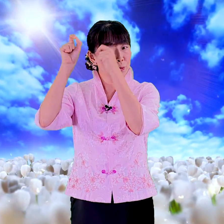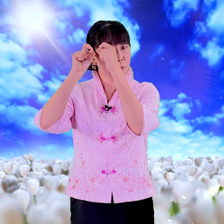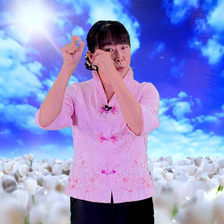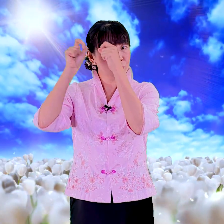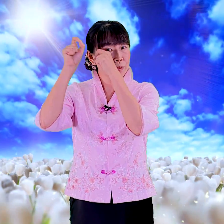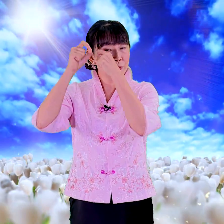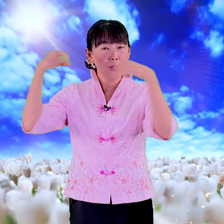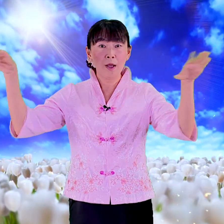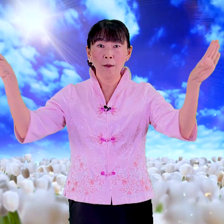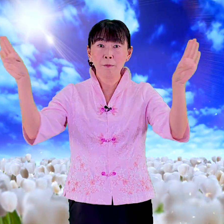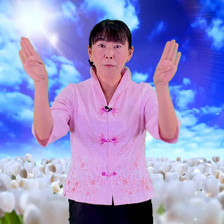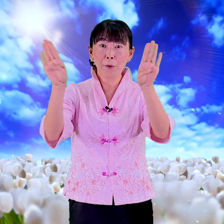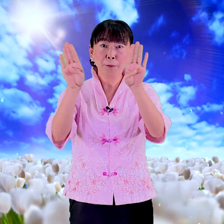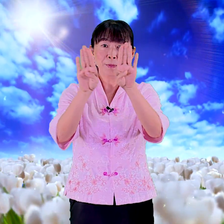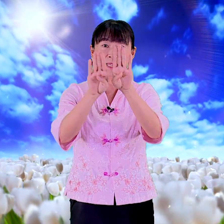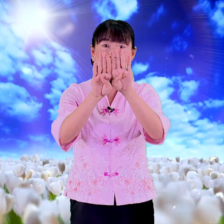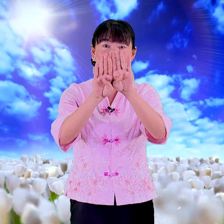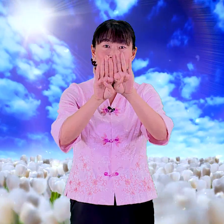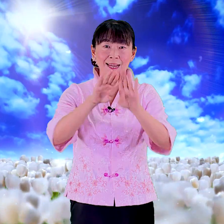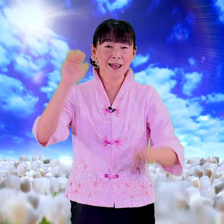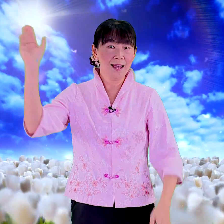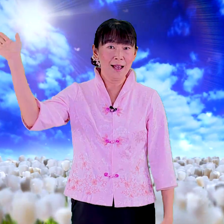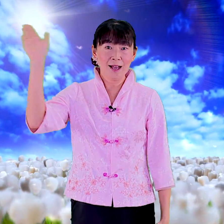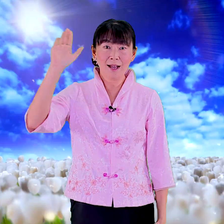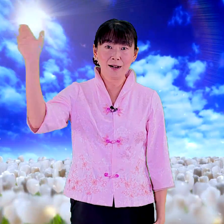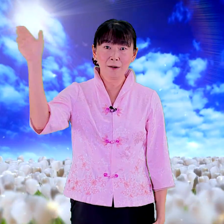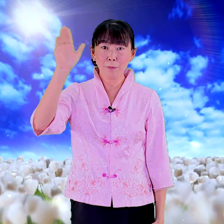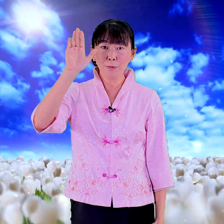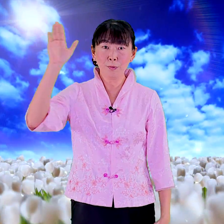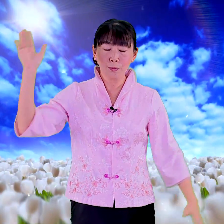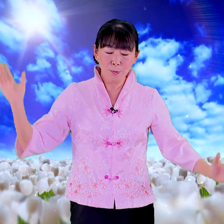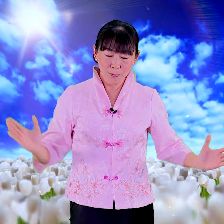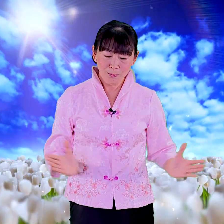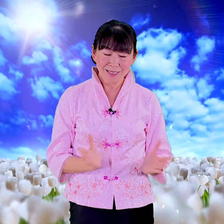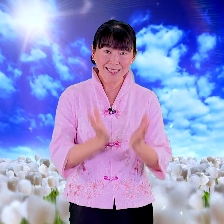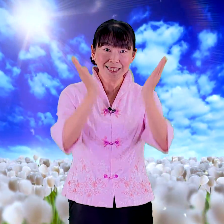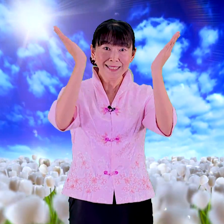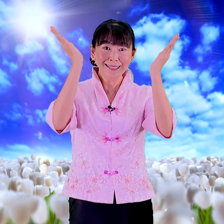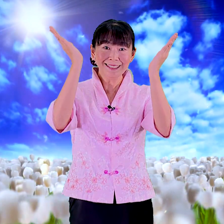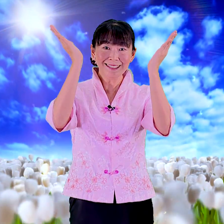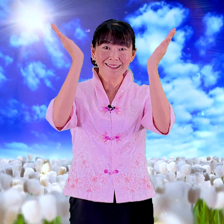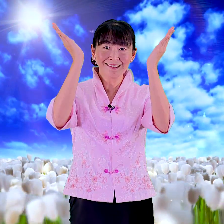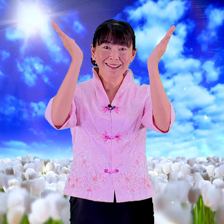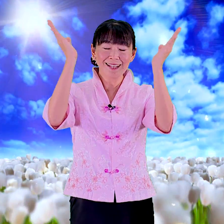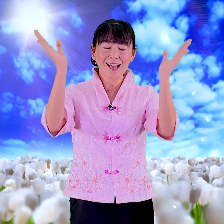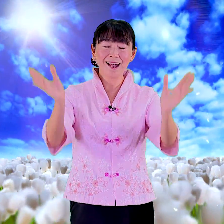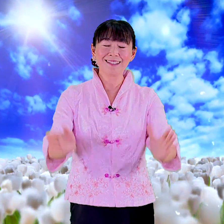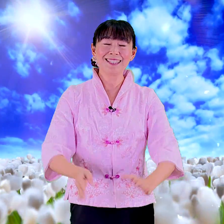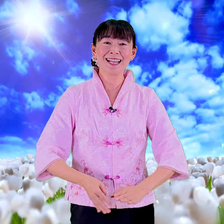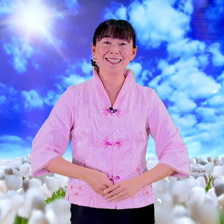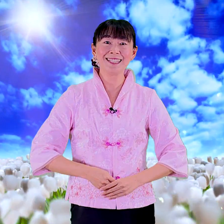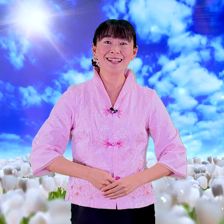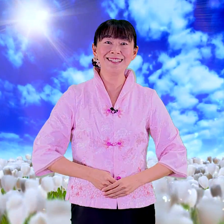谋必而不心好 再一次哦